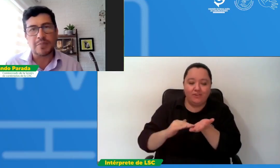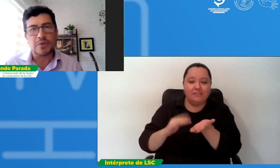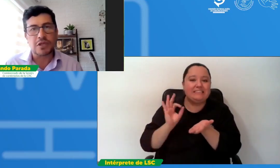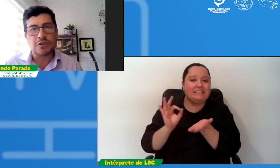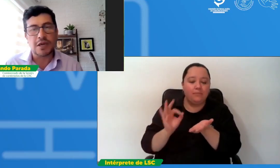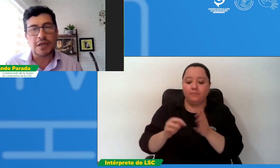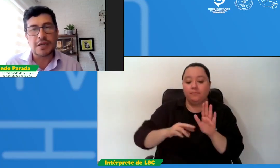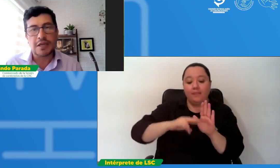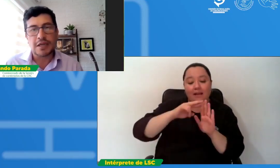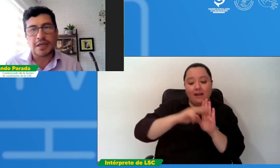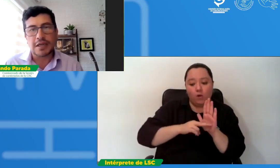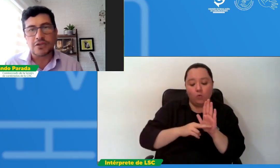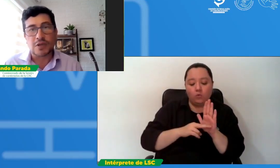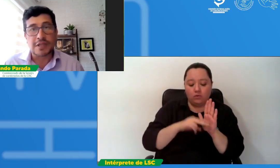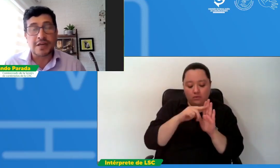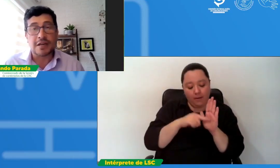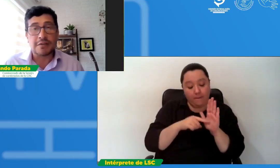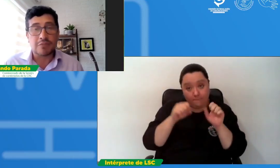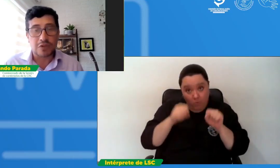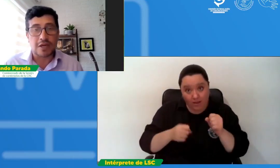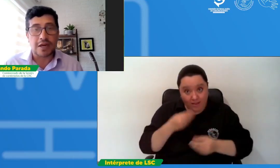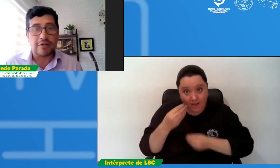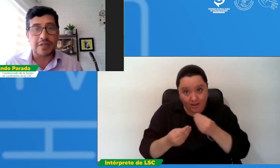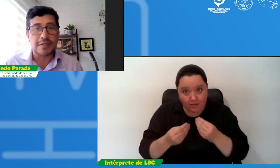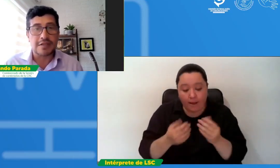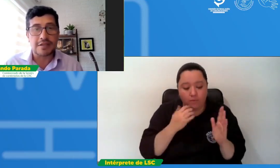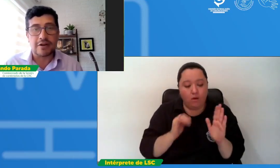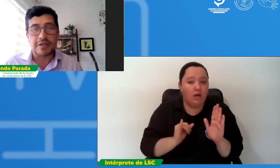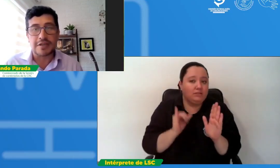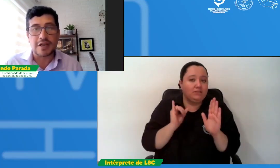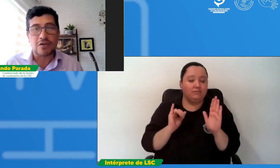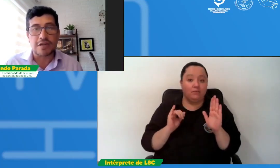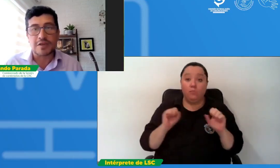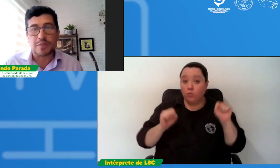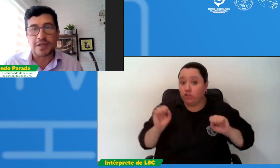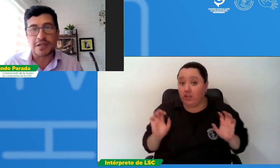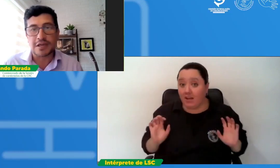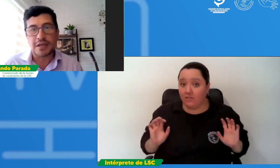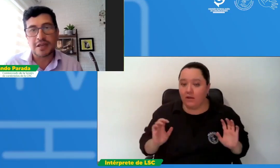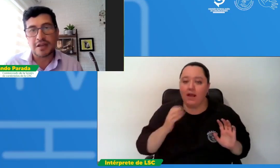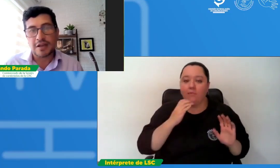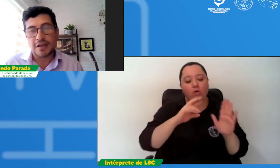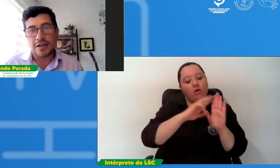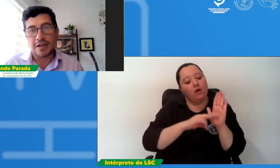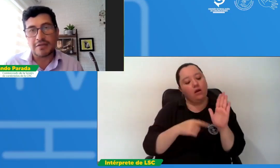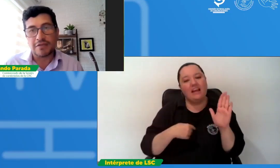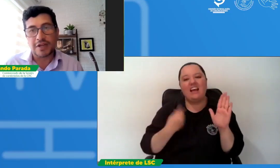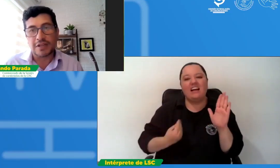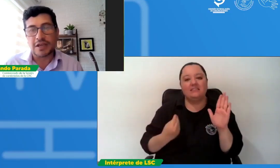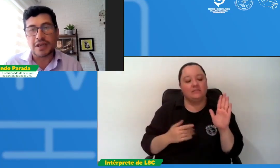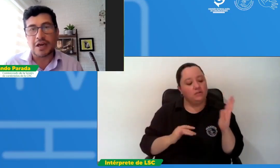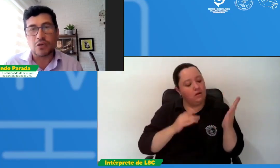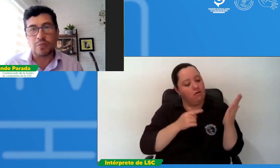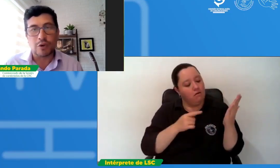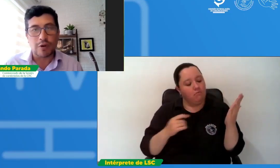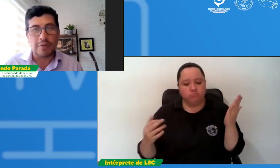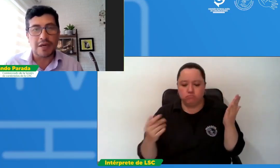posible es no hacer nada o sea a veces a veces algo que se puede hacer frente a un problema